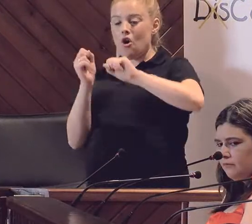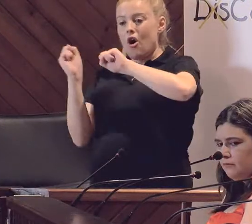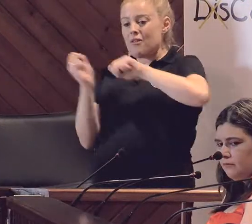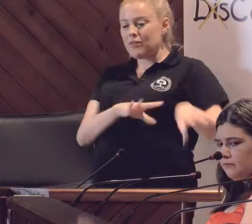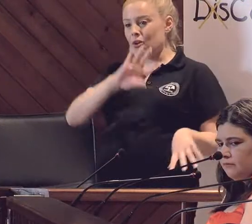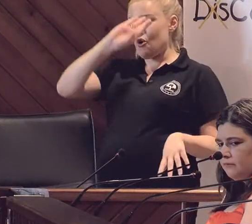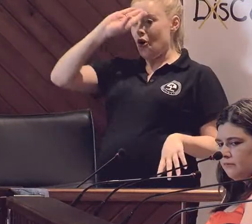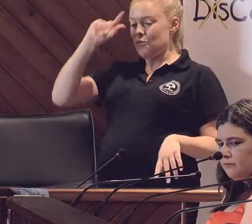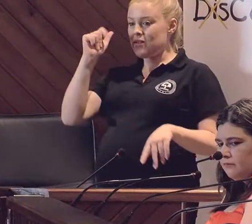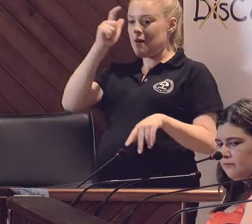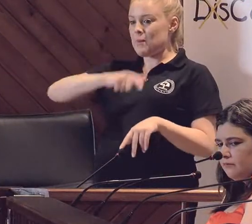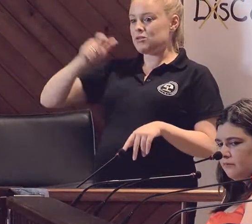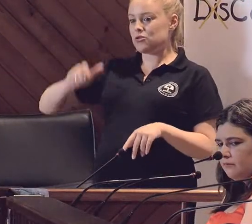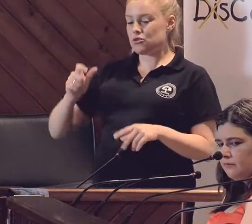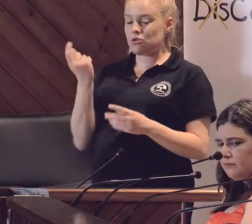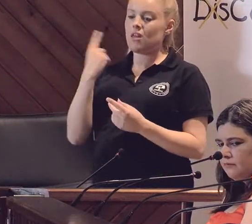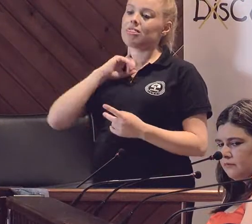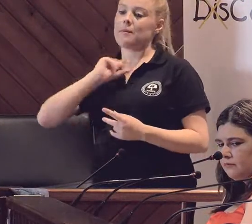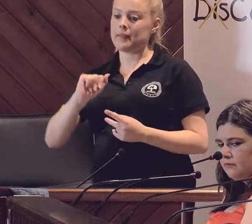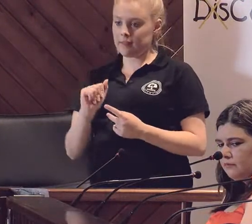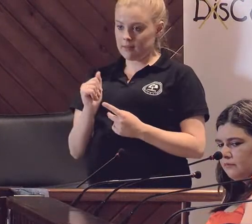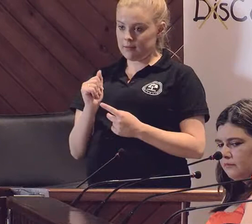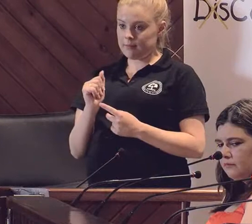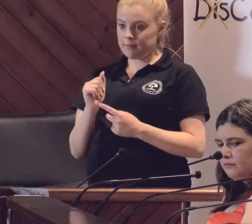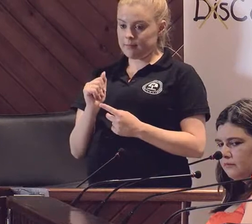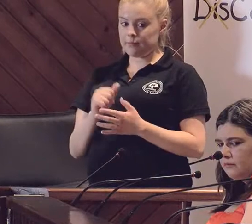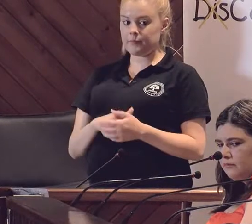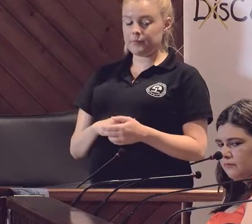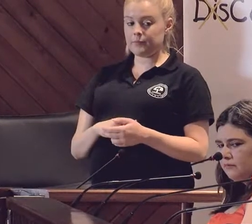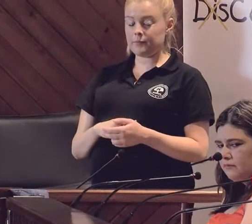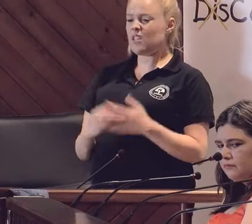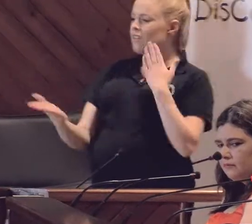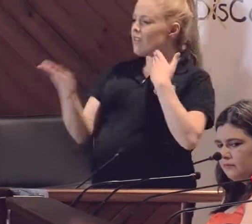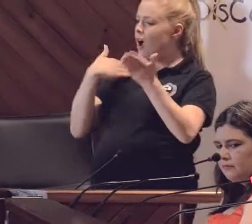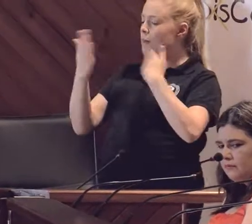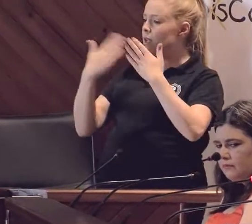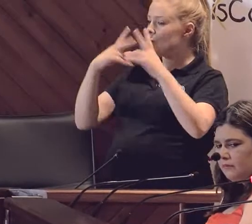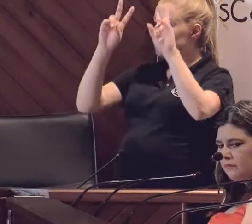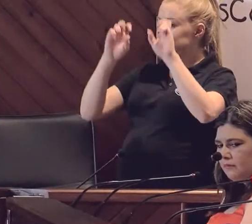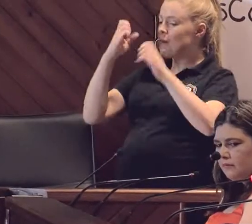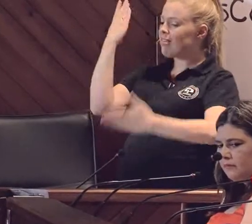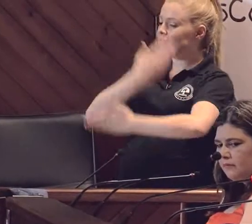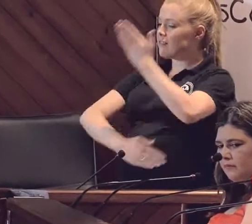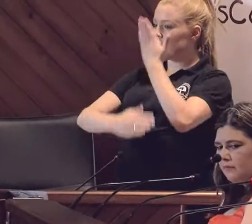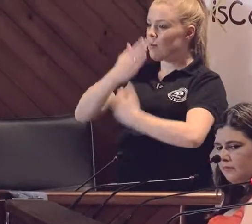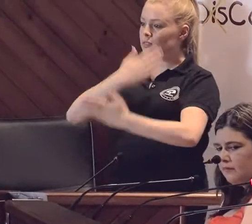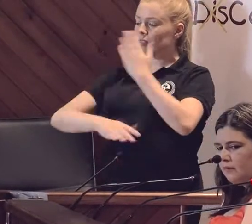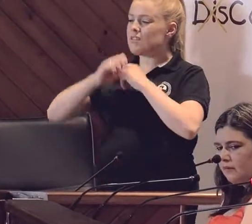los olvidos de las personas que son dependientes. Hablemos de la discapacidad envejecida,